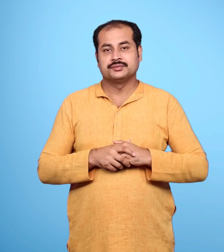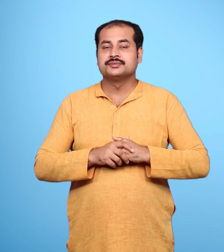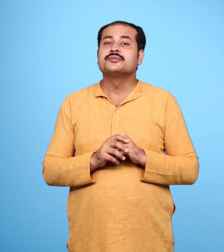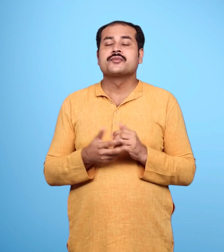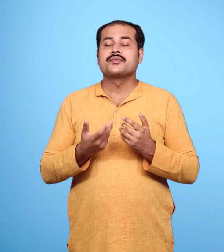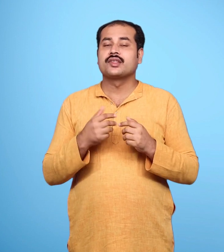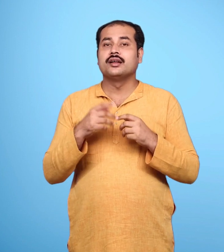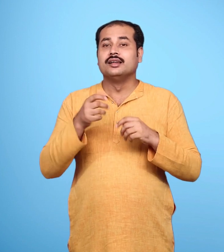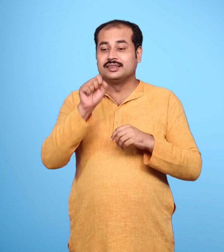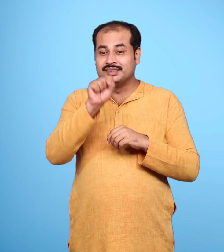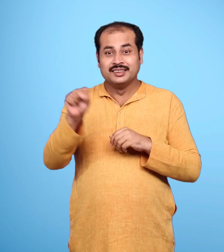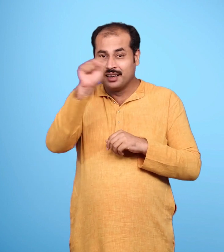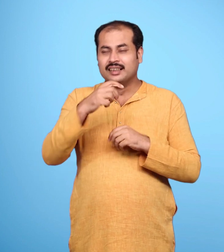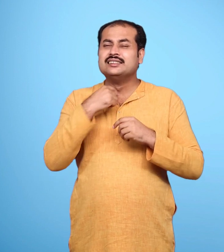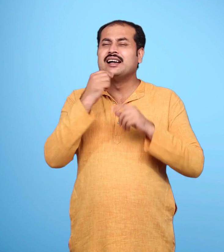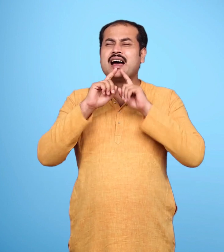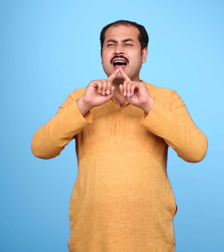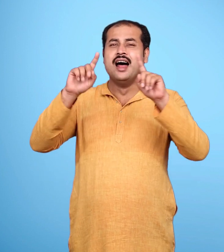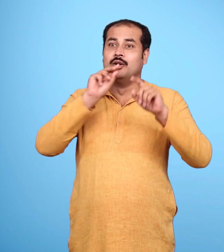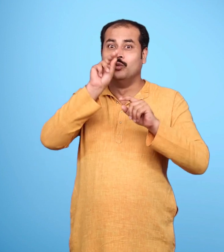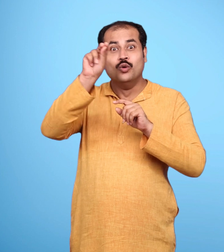गिद्ध राज जटाईव ने सीता का विलाप सुना